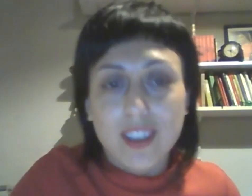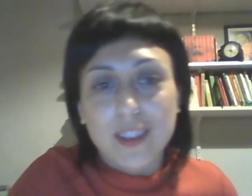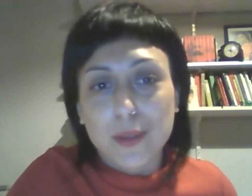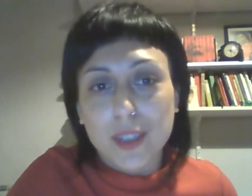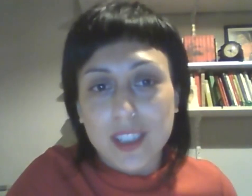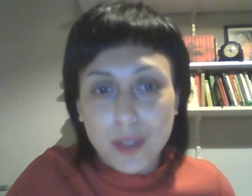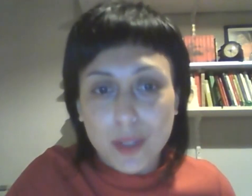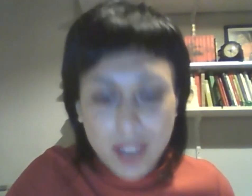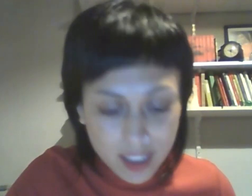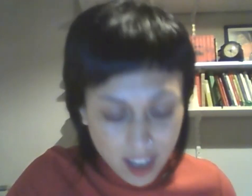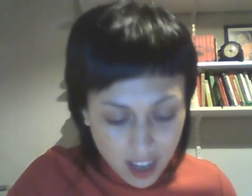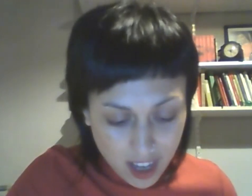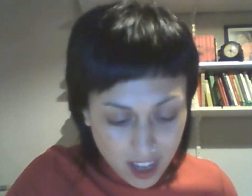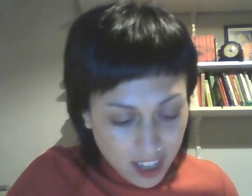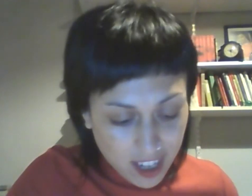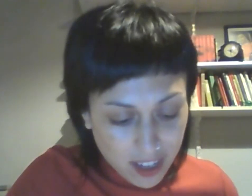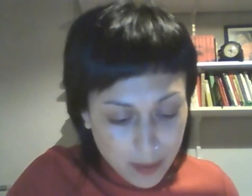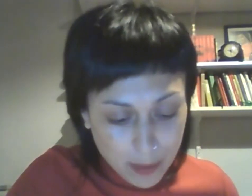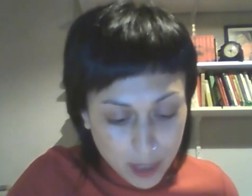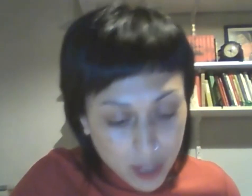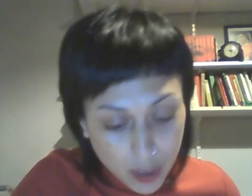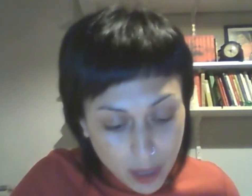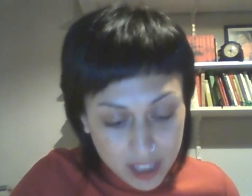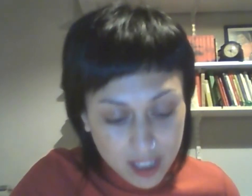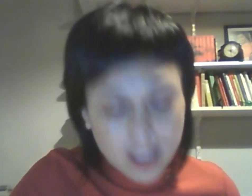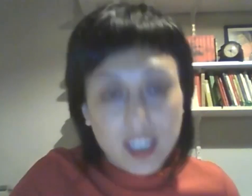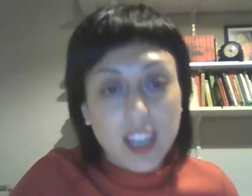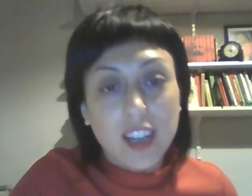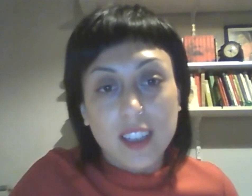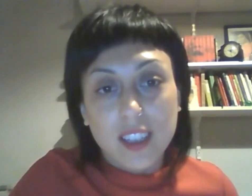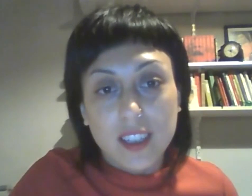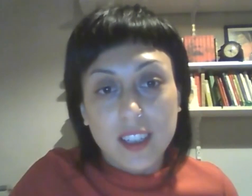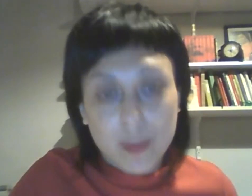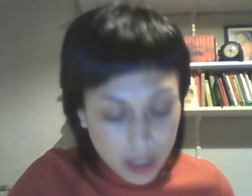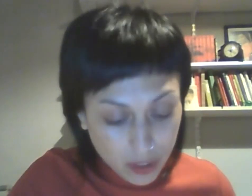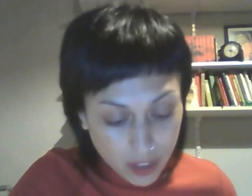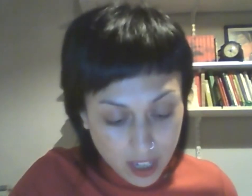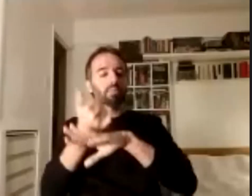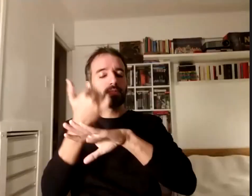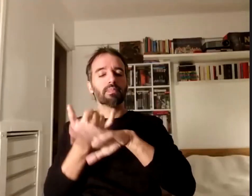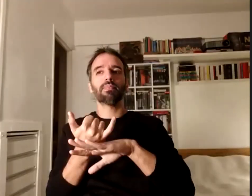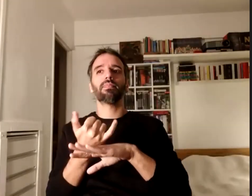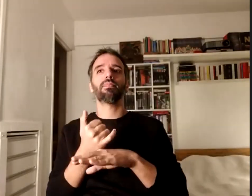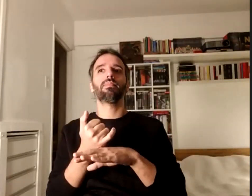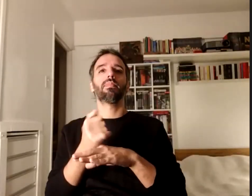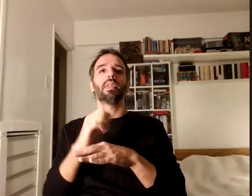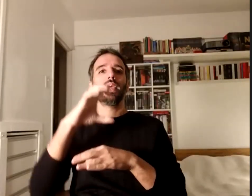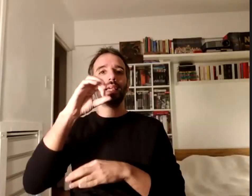autores y autoras vamos a contar con la presencia en este momento de Carolina Ferrante que le